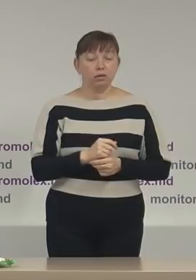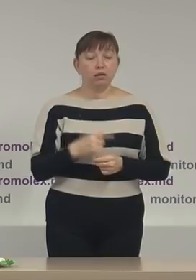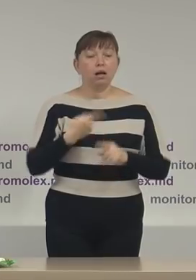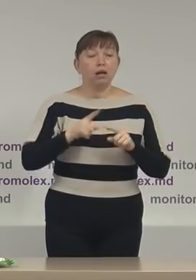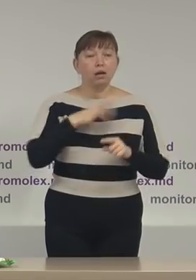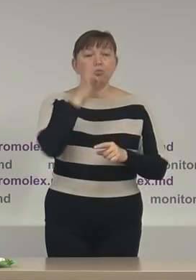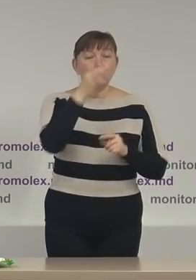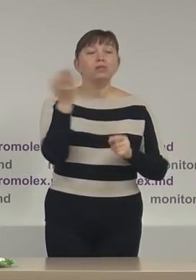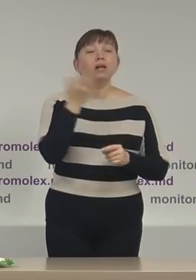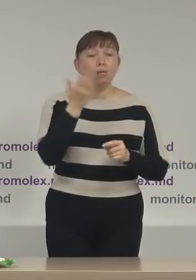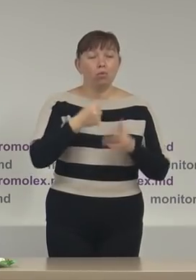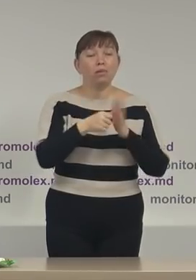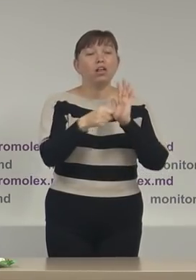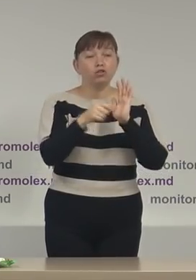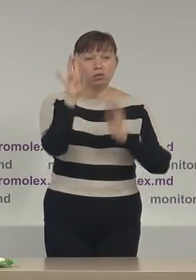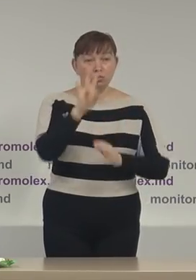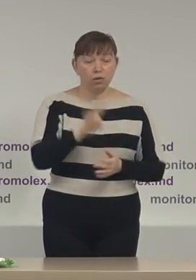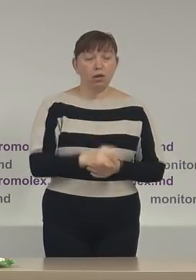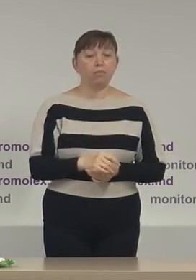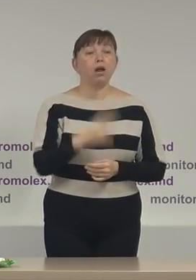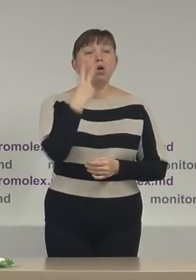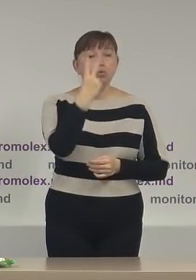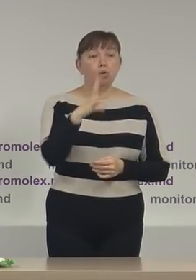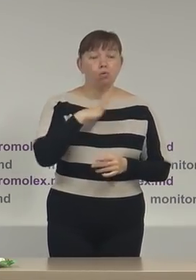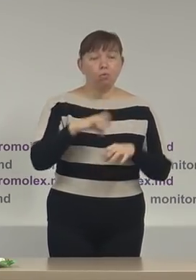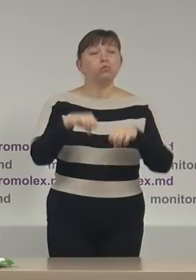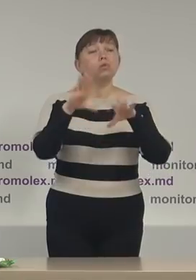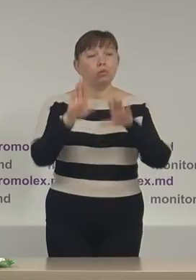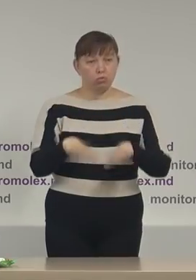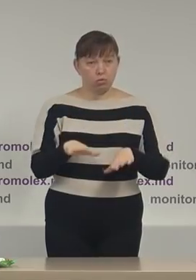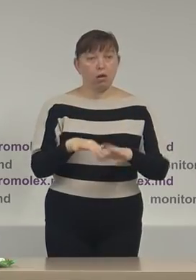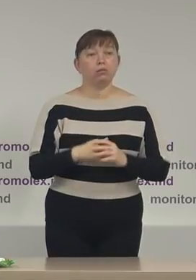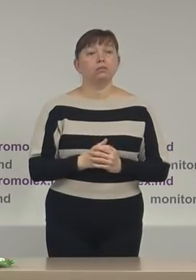menționată în raport, două au fost soluționate